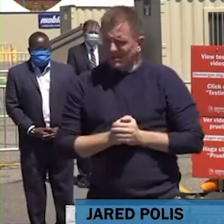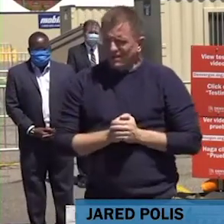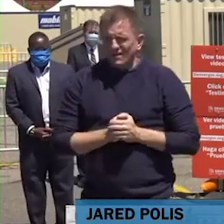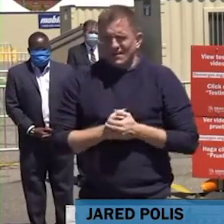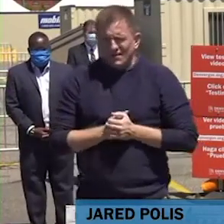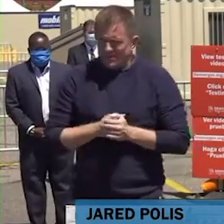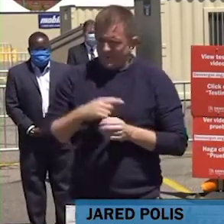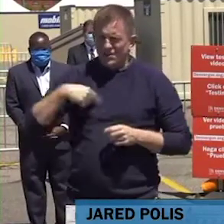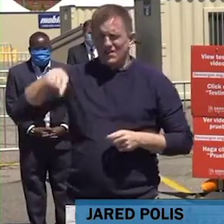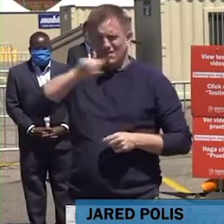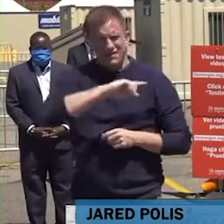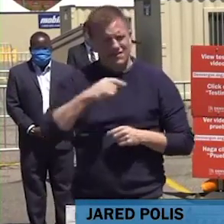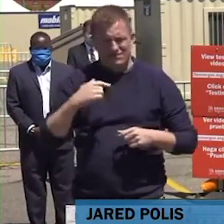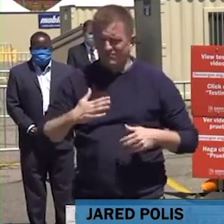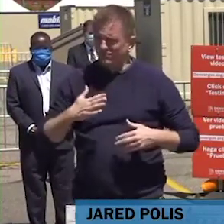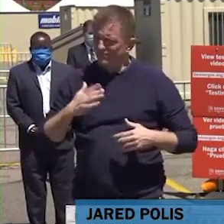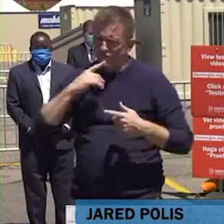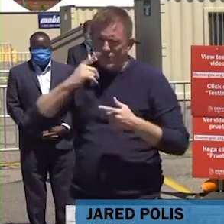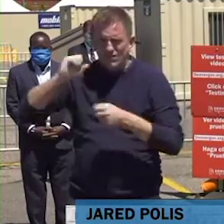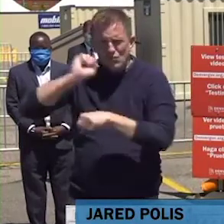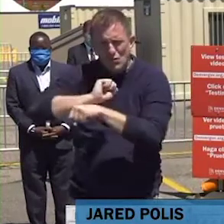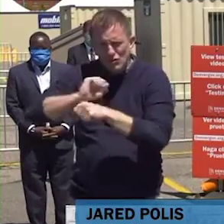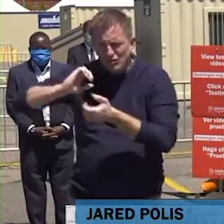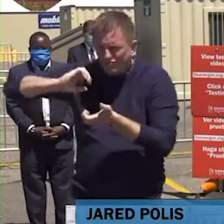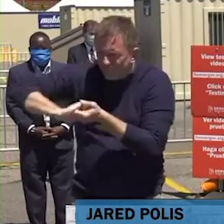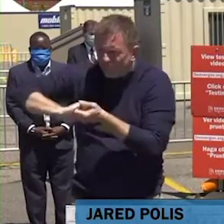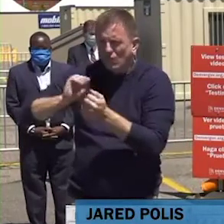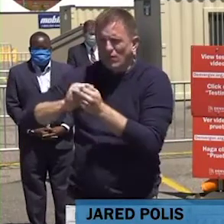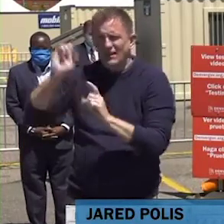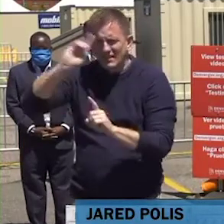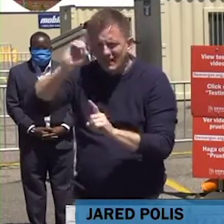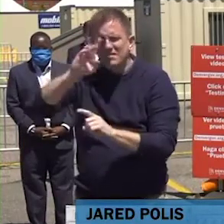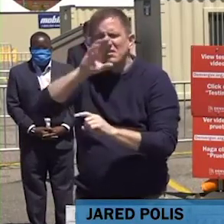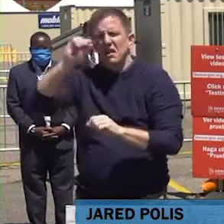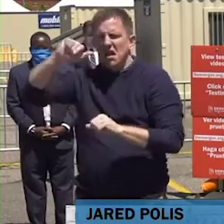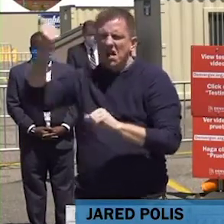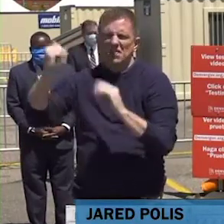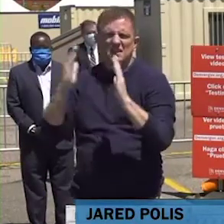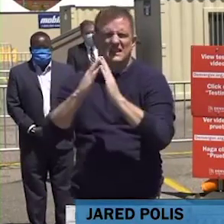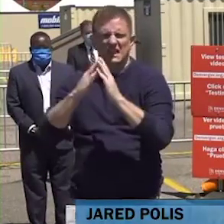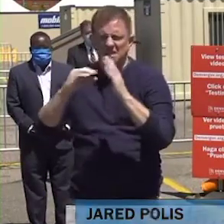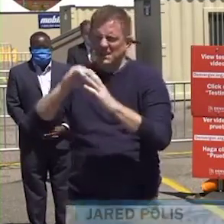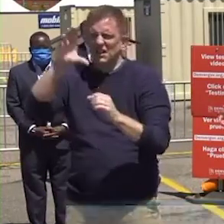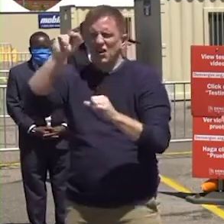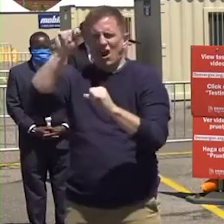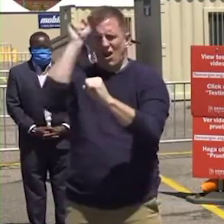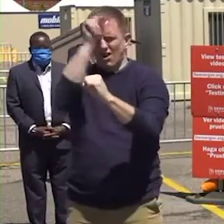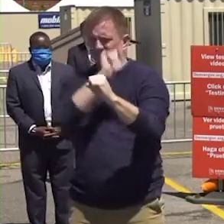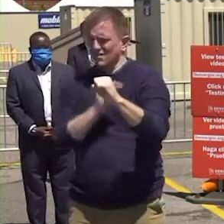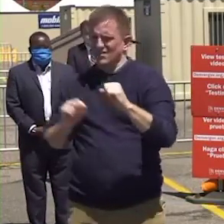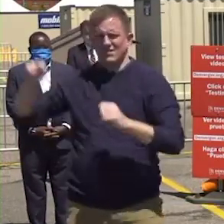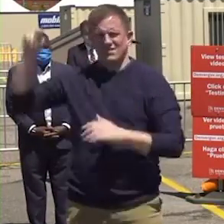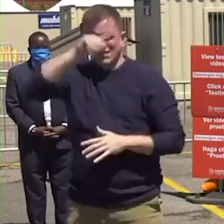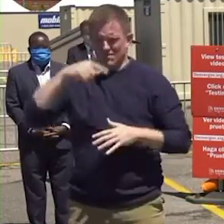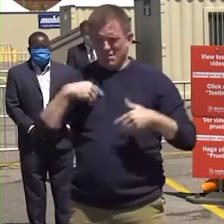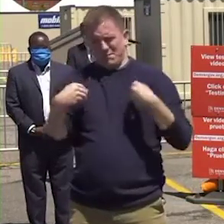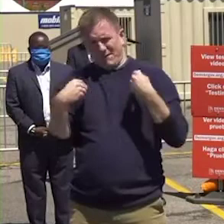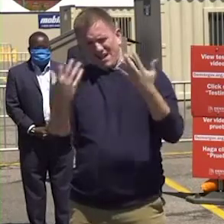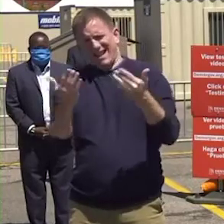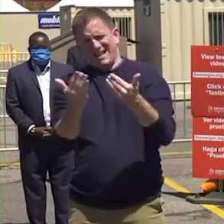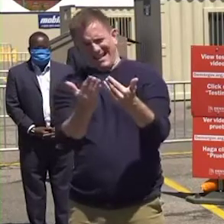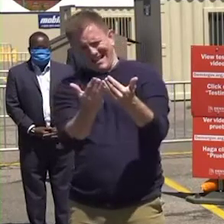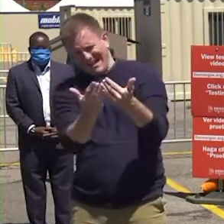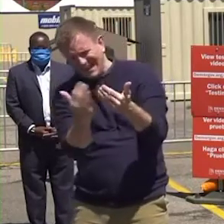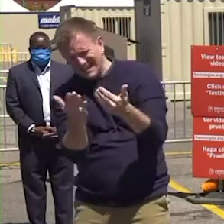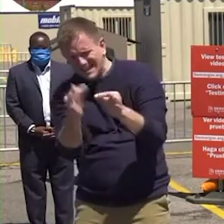Ahora venimos con el día festivo. Es el día de los caídos donde la gente de Colorado le gusta estar afuera y francamente nos gusta estar con